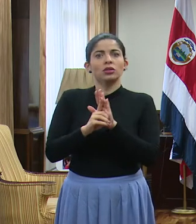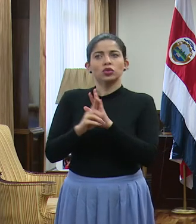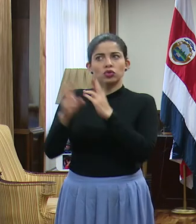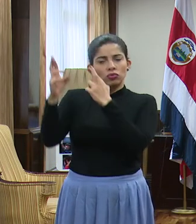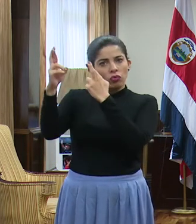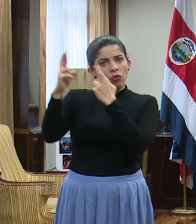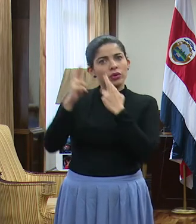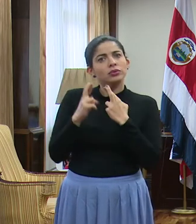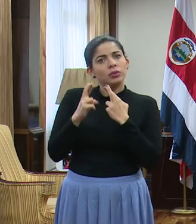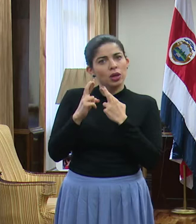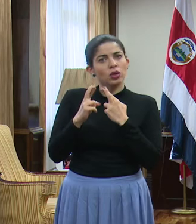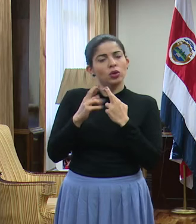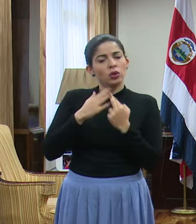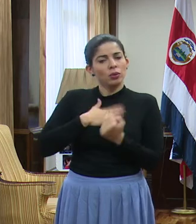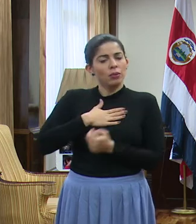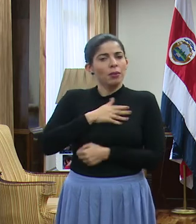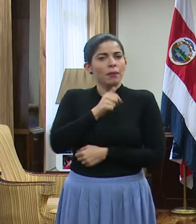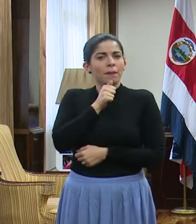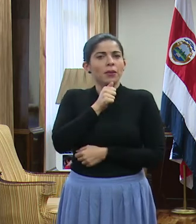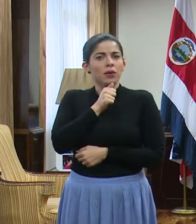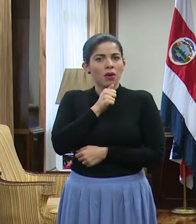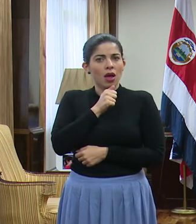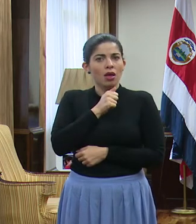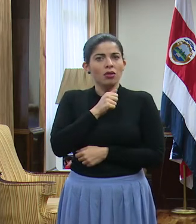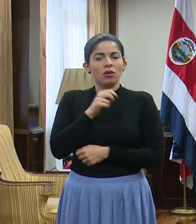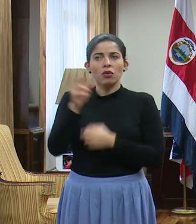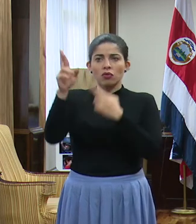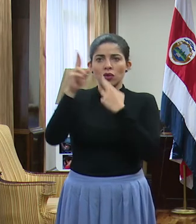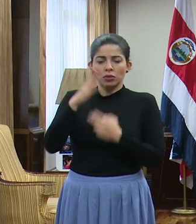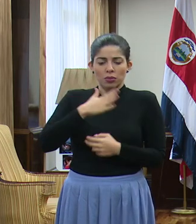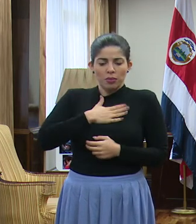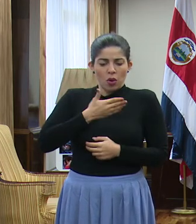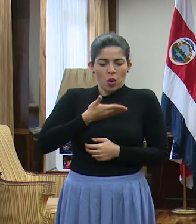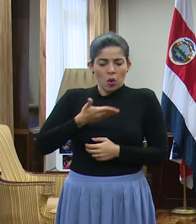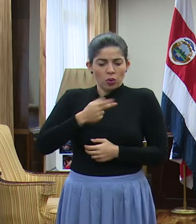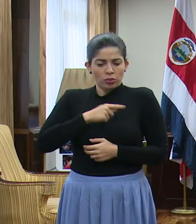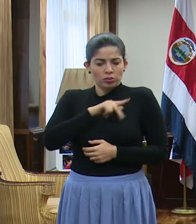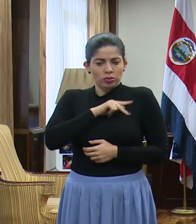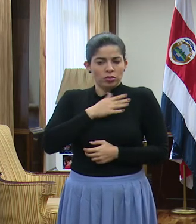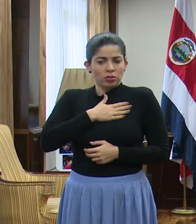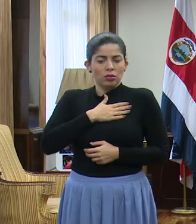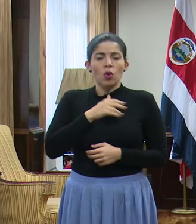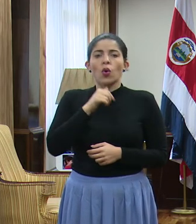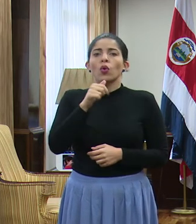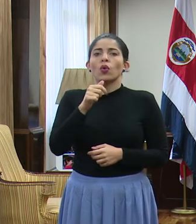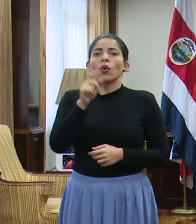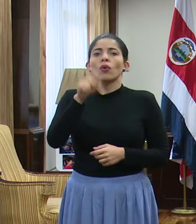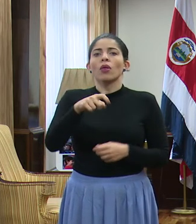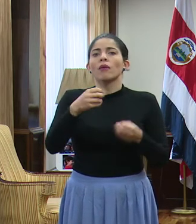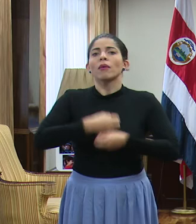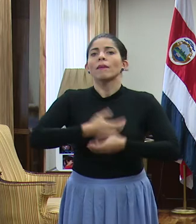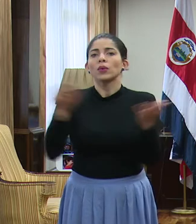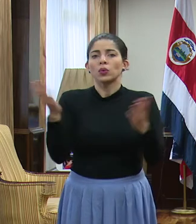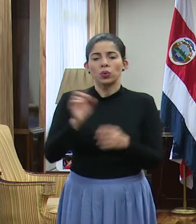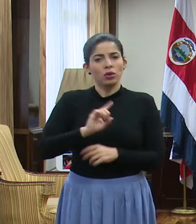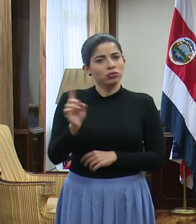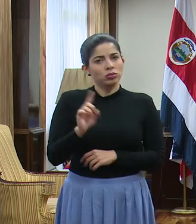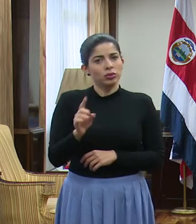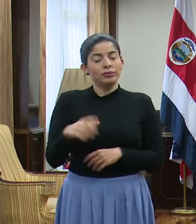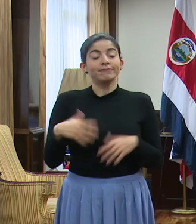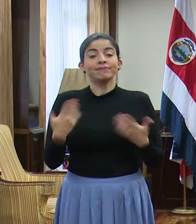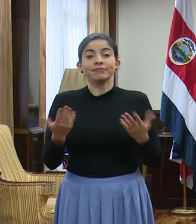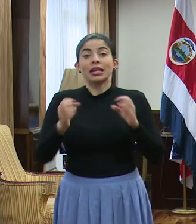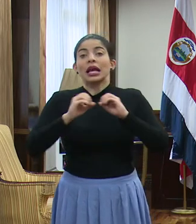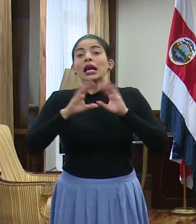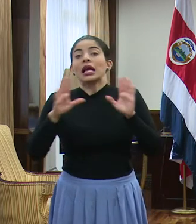respeto a nuestra intimidad, a nuestras cosas sin que necesariamente tengan que hacerse públicas. Claro